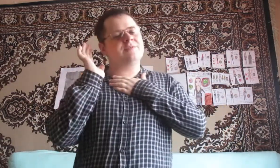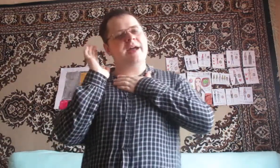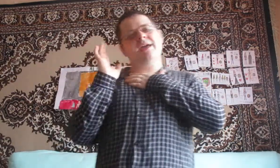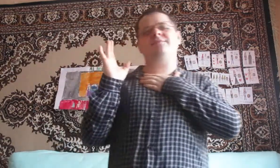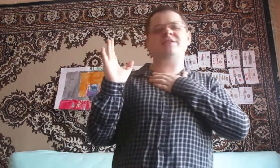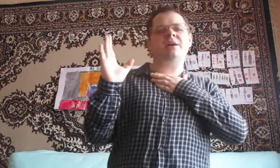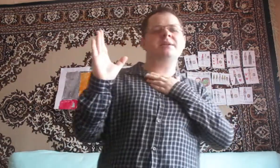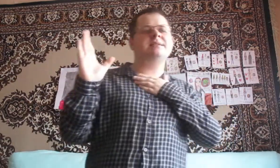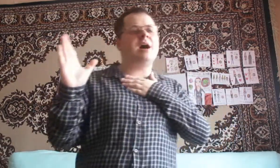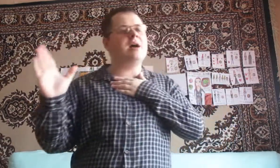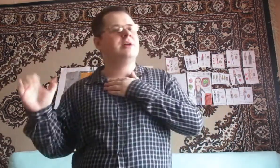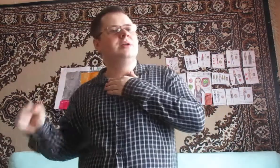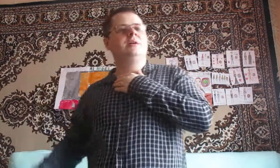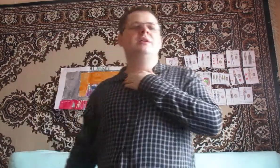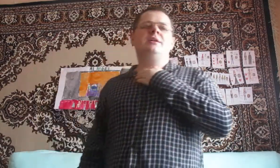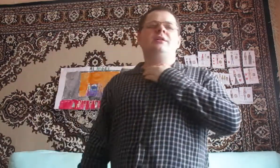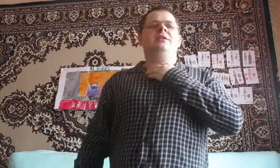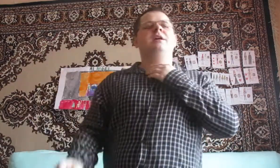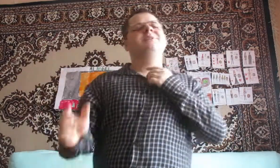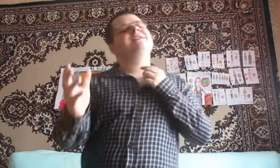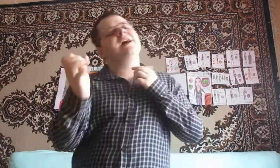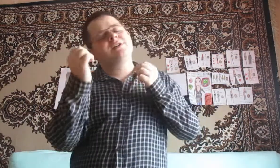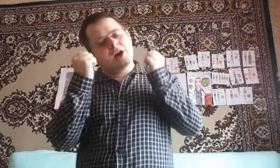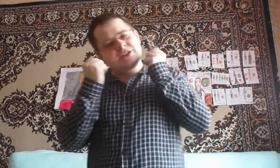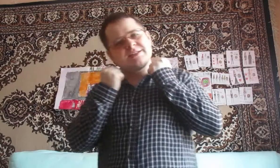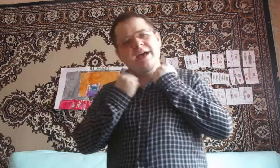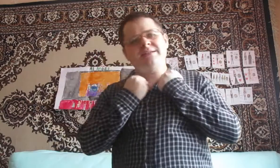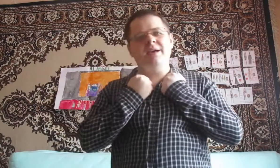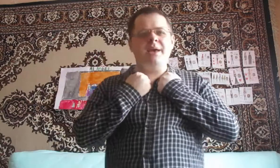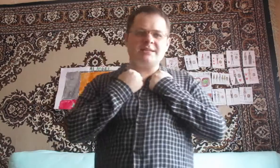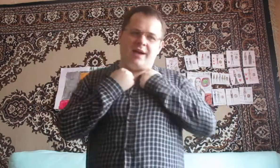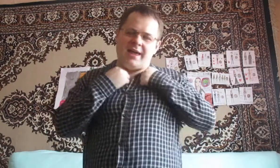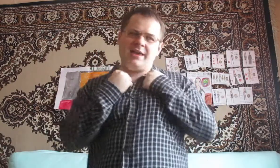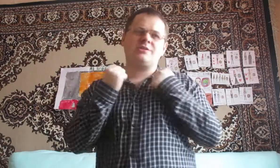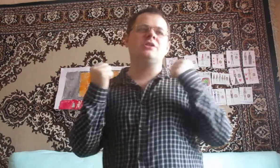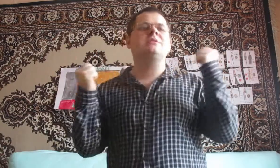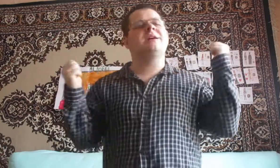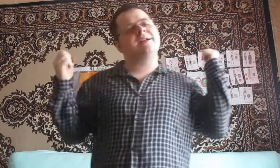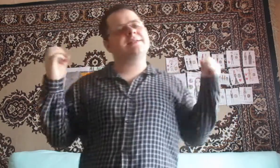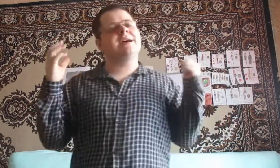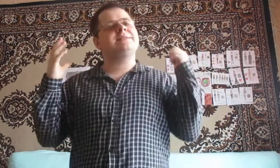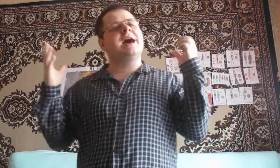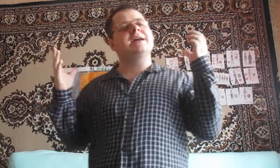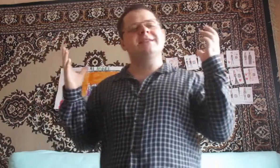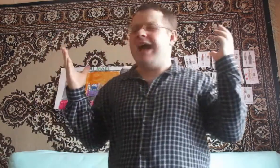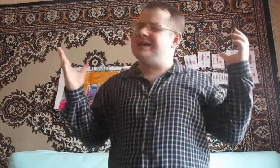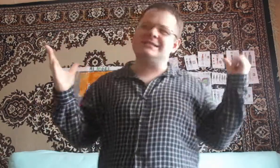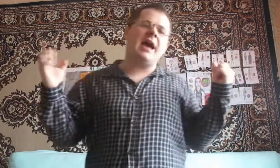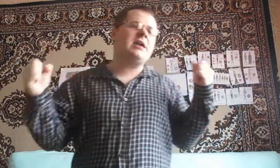Я знаю Мне так хочется тебе о своих чувствах рассказать Я знаю,